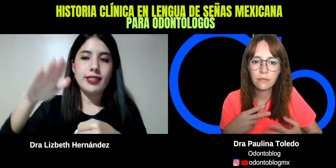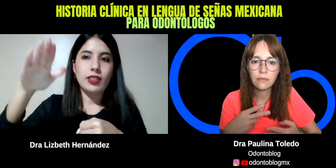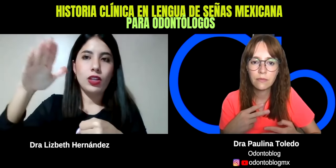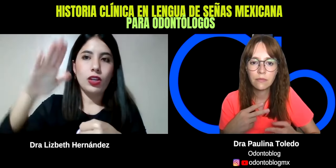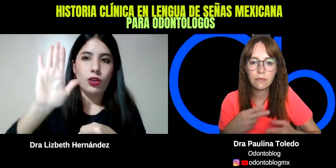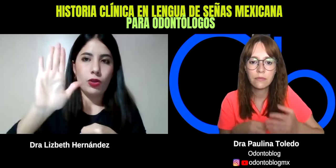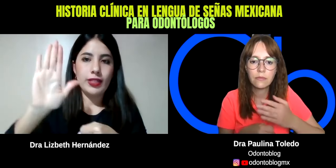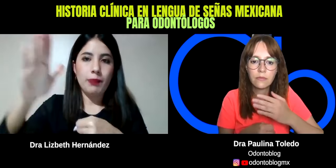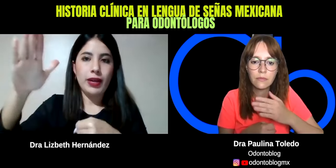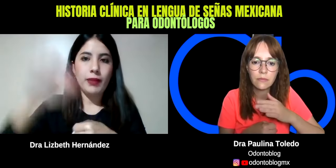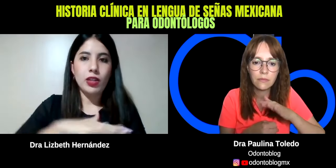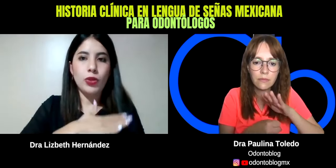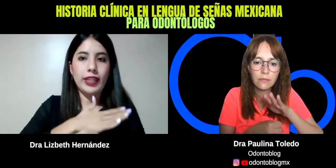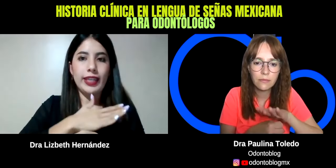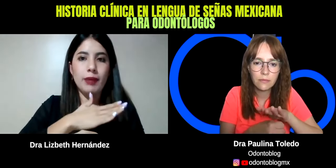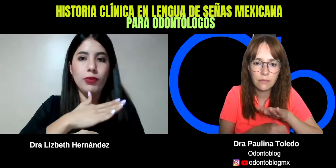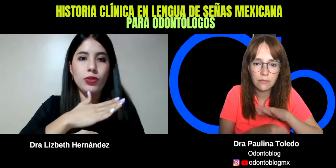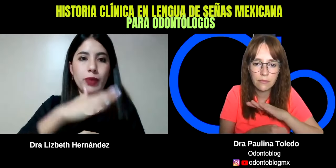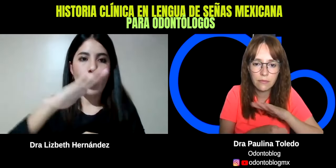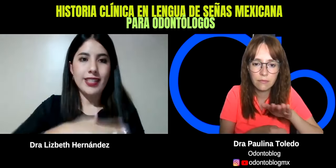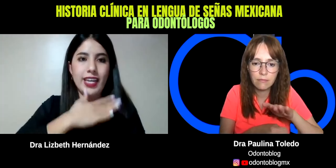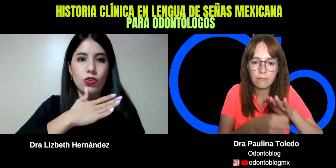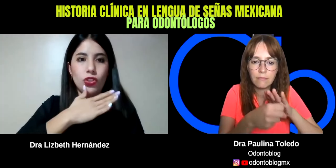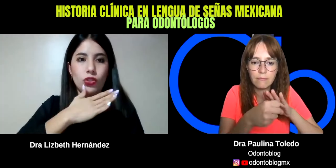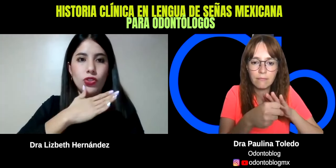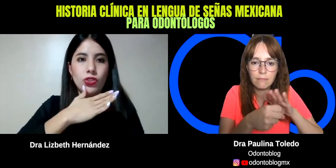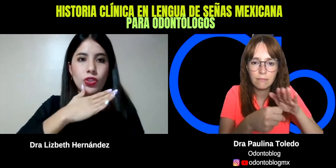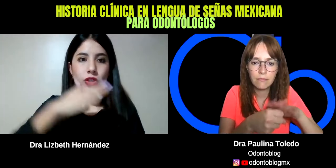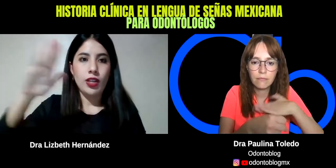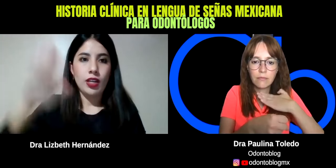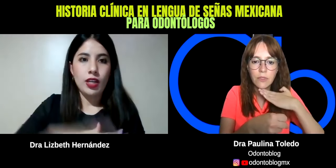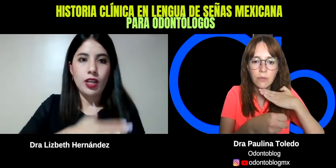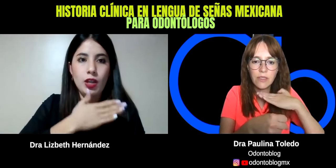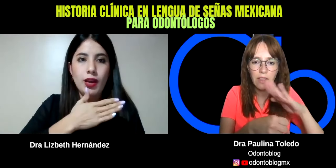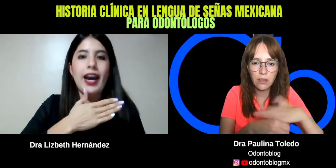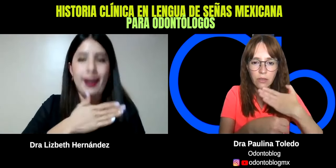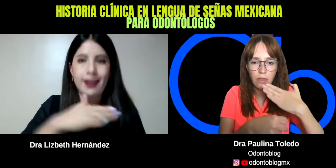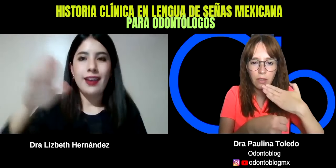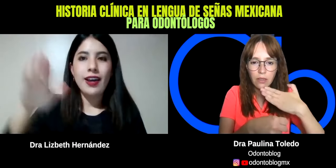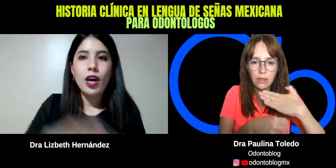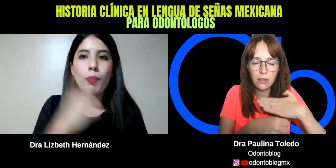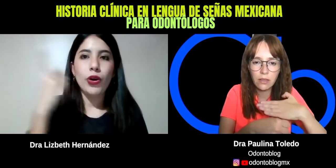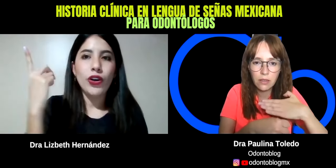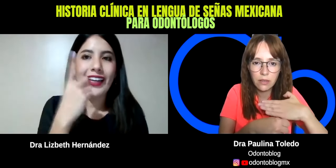con nuestra palma, como que tallamos, pero ahora sí a nosotros. Como hacia adentro. Ajá. ¿Por qué?